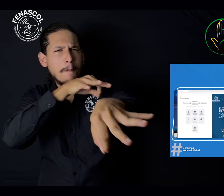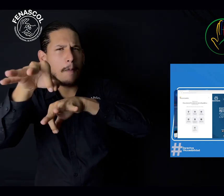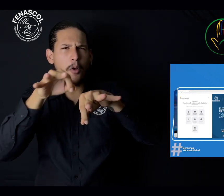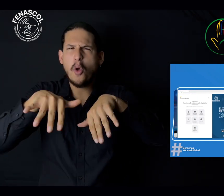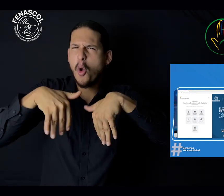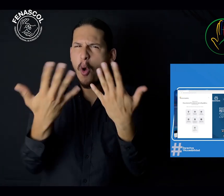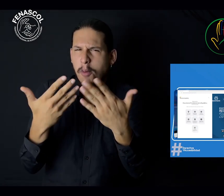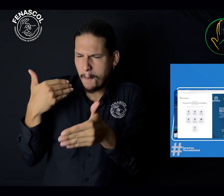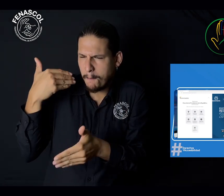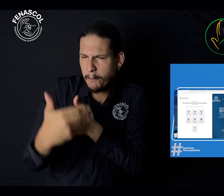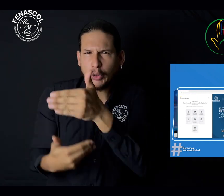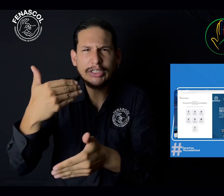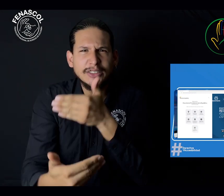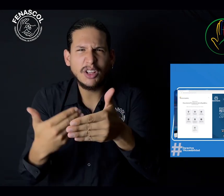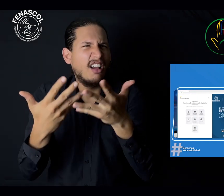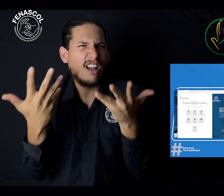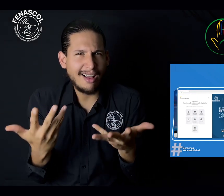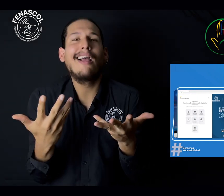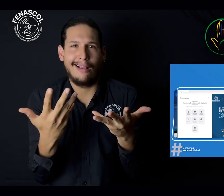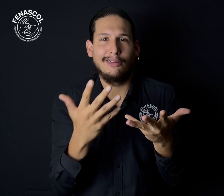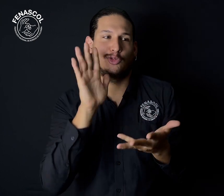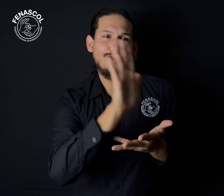Señales, se les dio la explicación del proceso